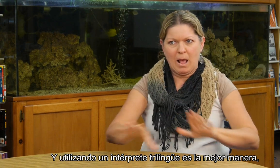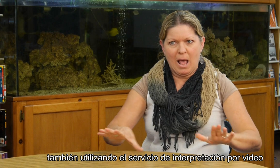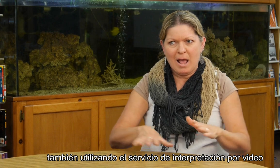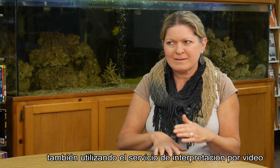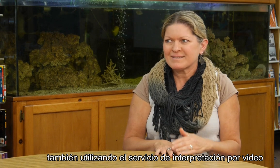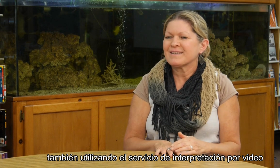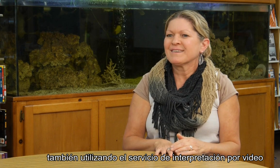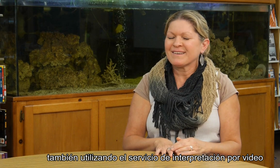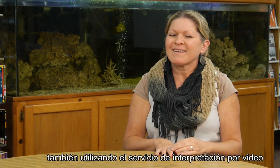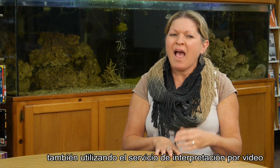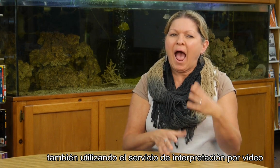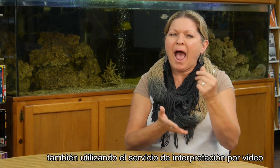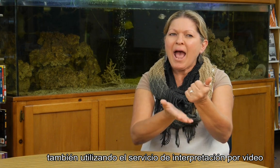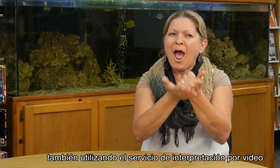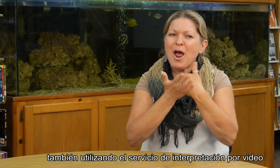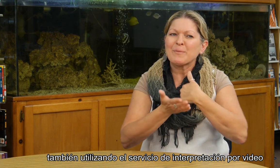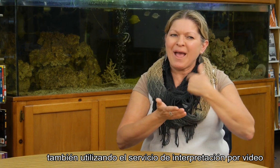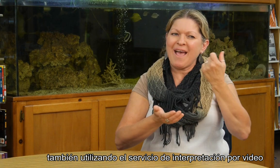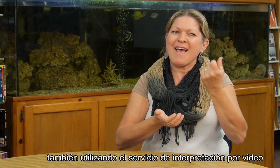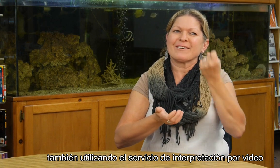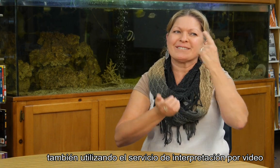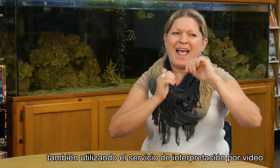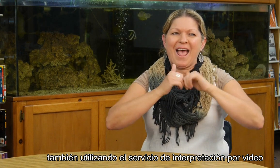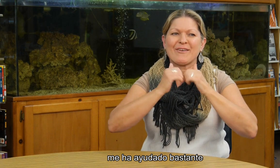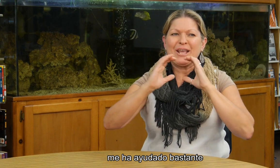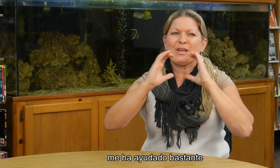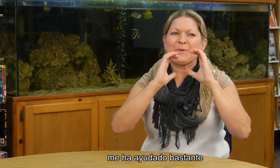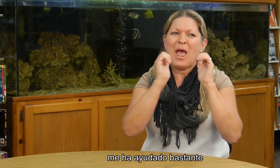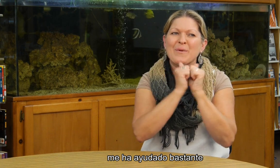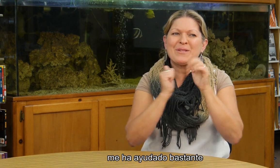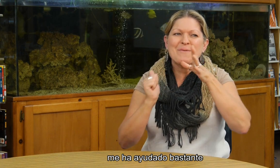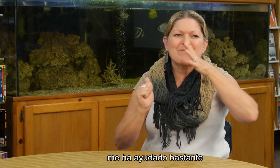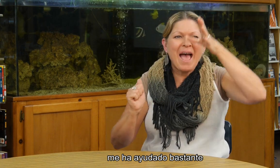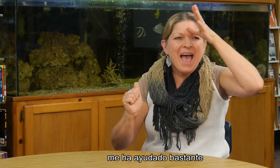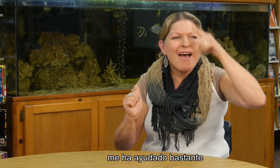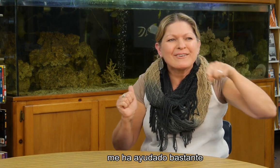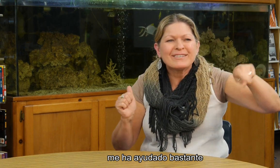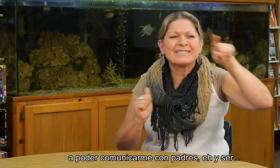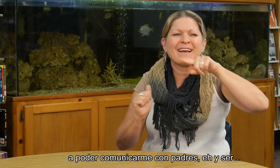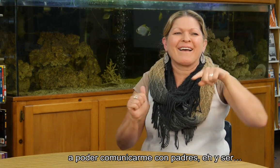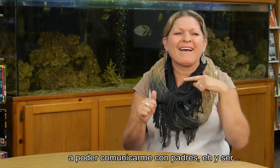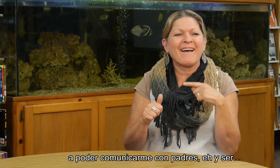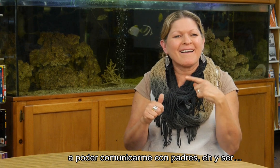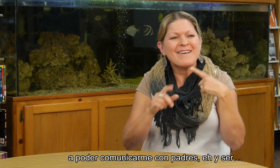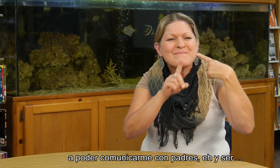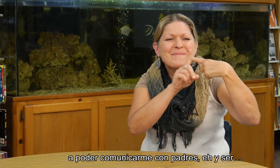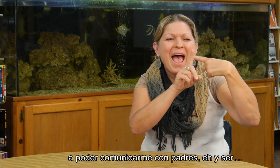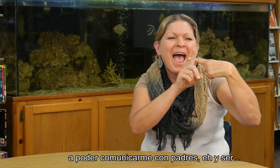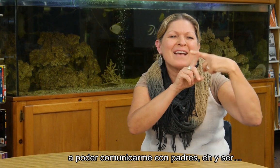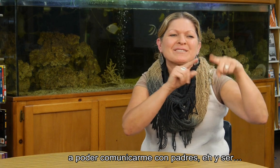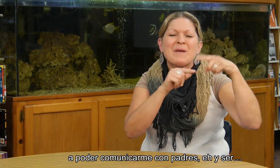También utilizando el servicio de interpretación por vídeo, me ha ayudado bastante a poder comunicarme con padres y